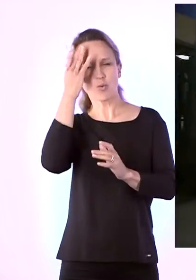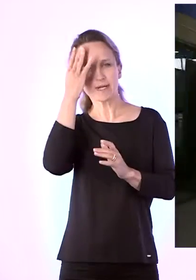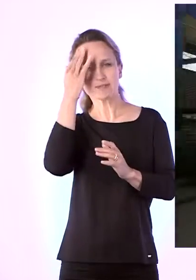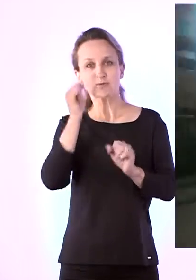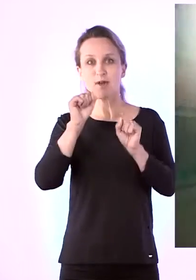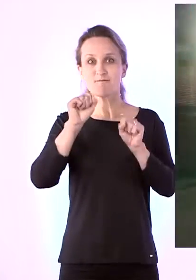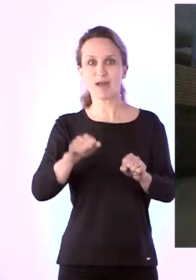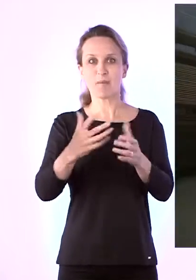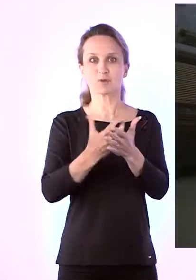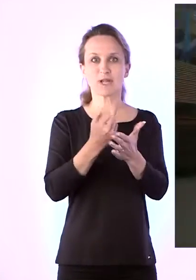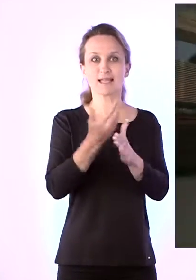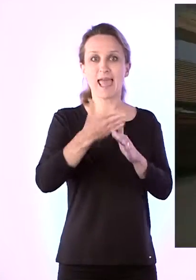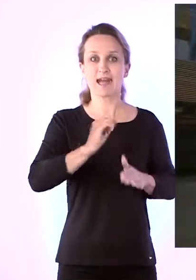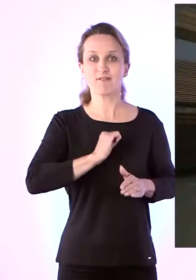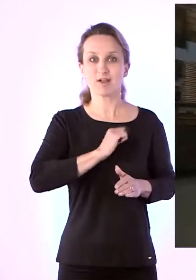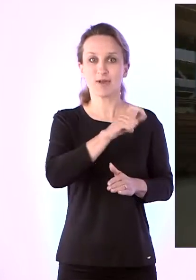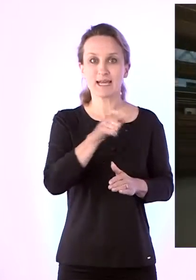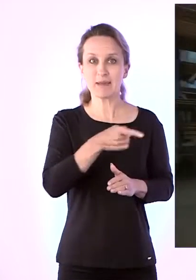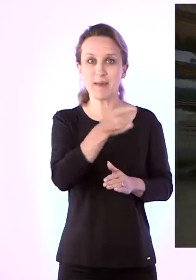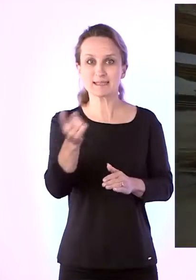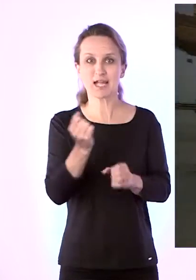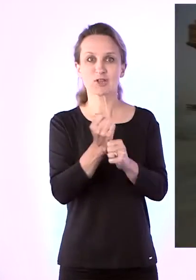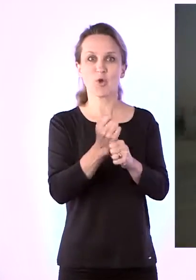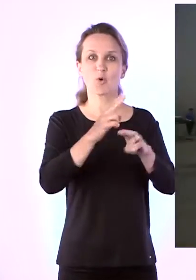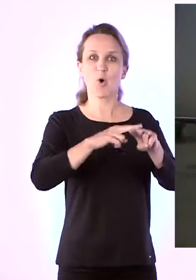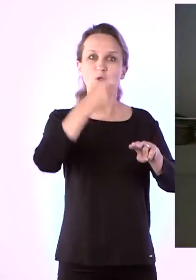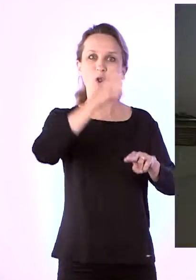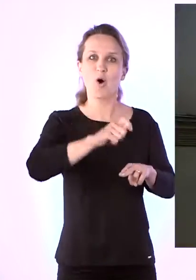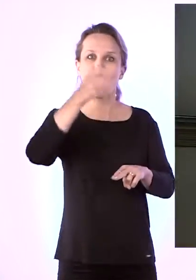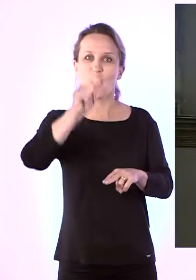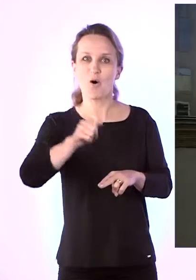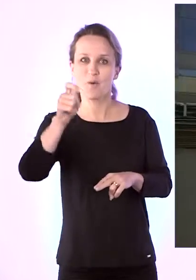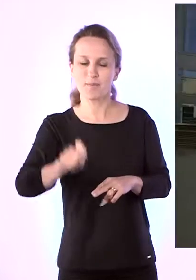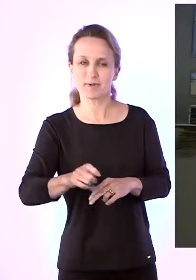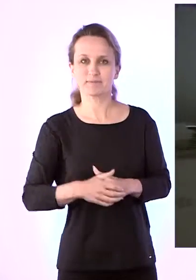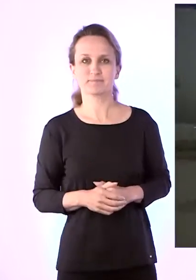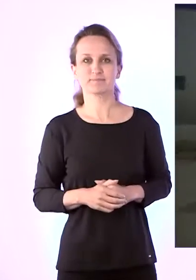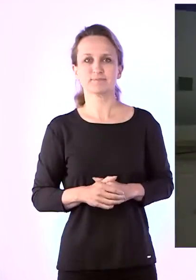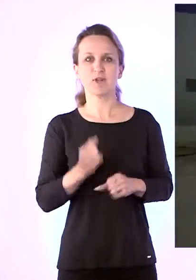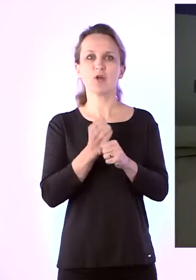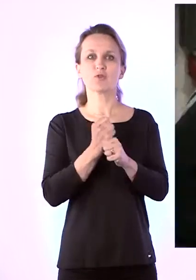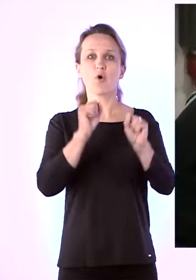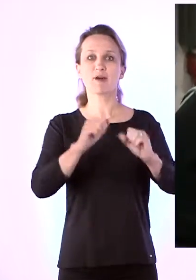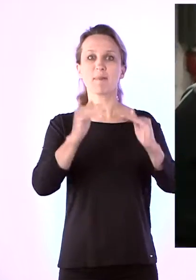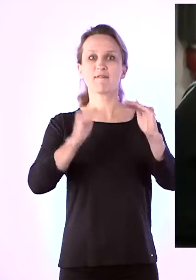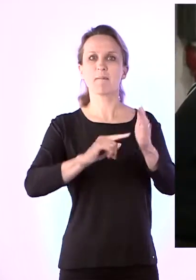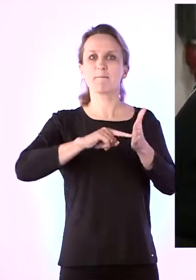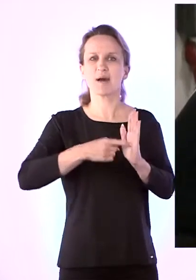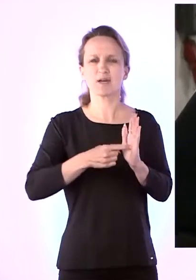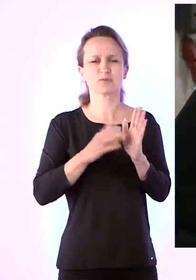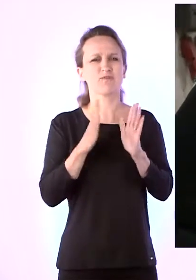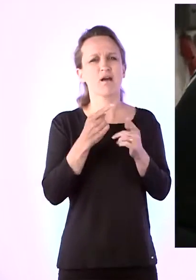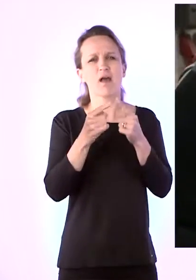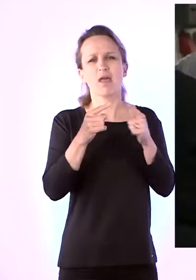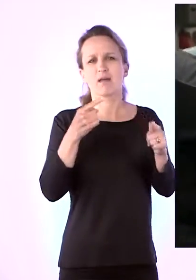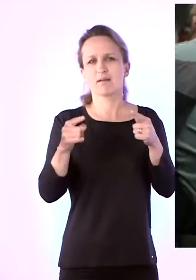võimalused erivajadustega inimestele töökohtade loomisel. Põhjuseid töövõime vähenemiseks võib olla väga